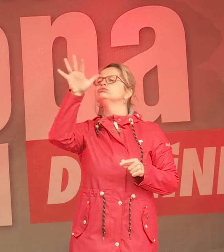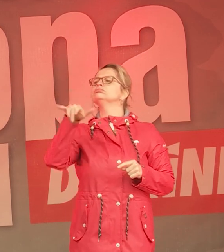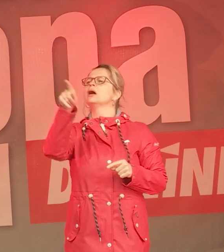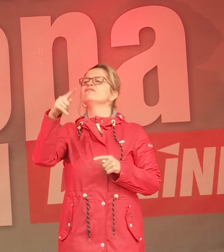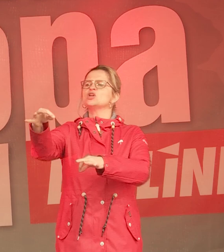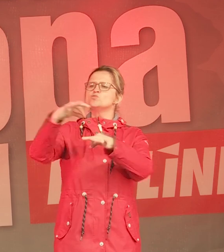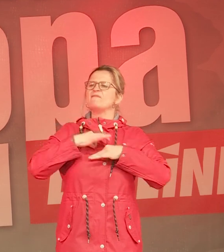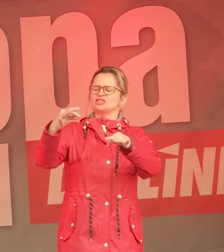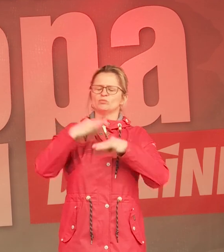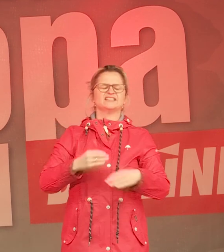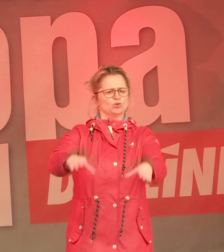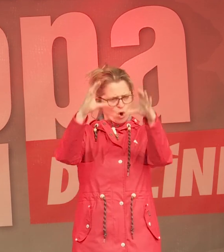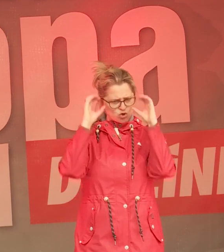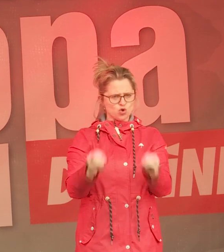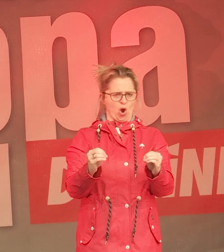diesen Unternehmen steht.